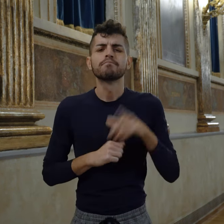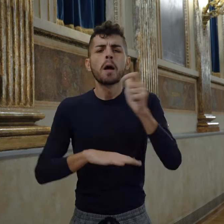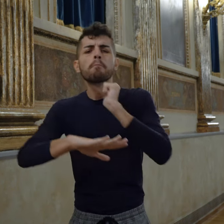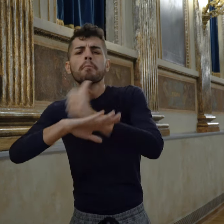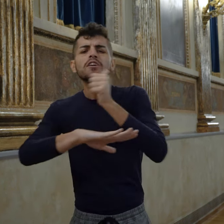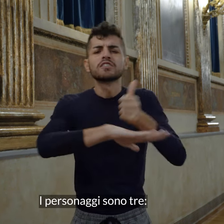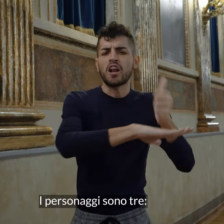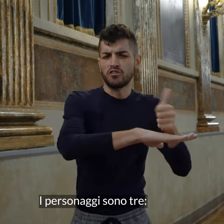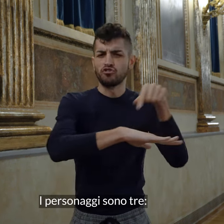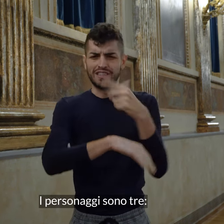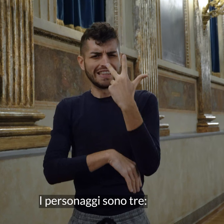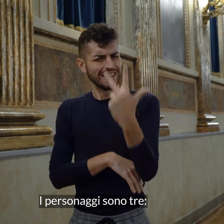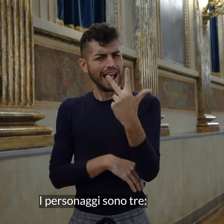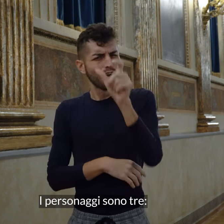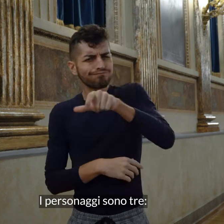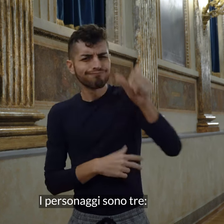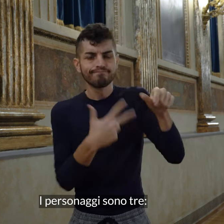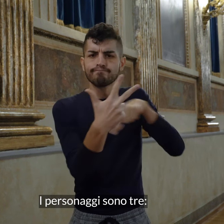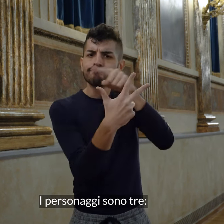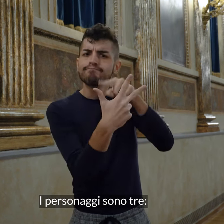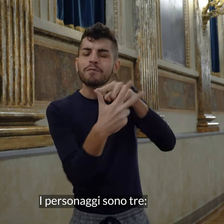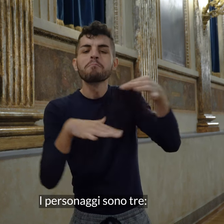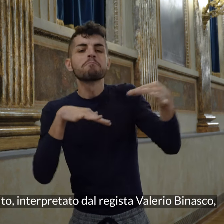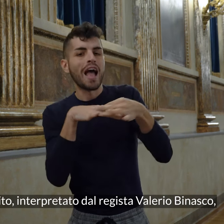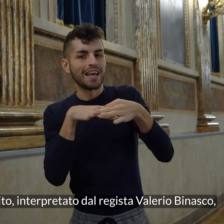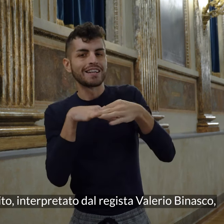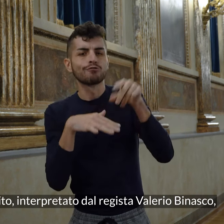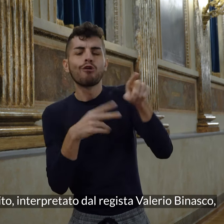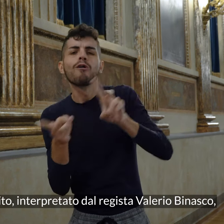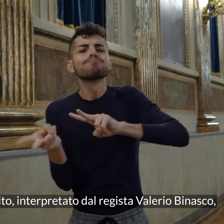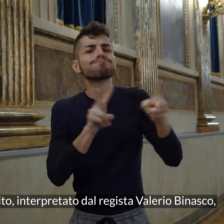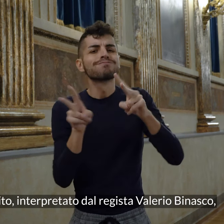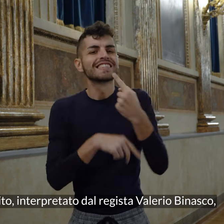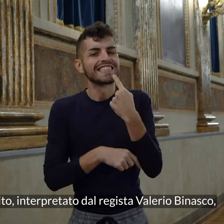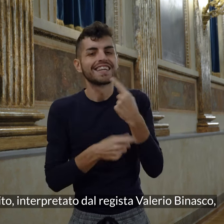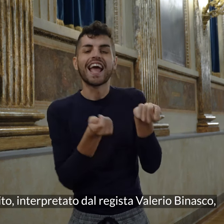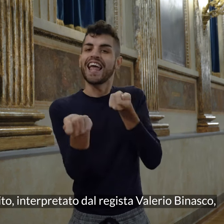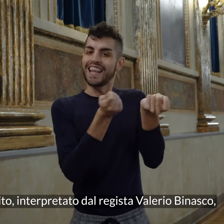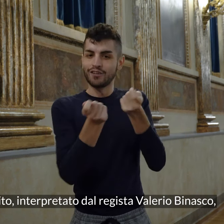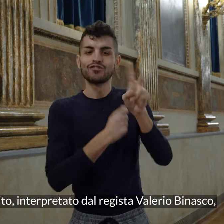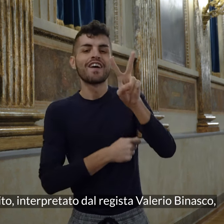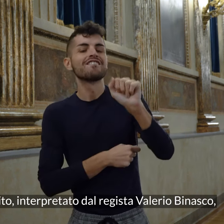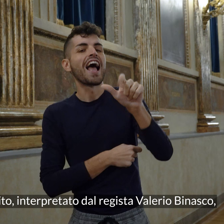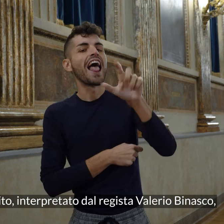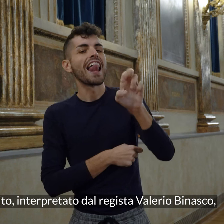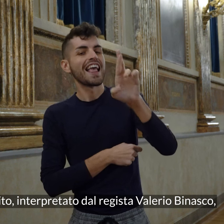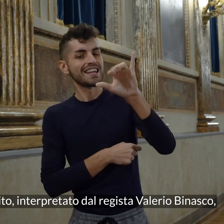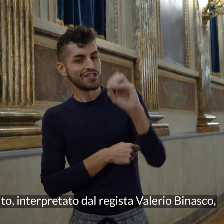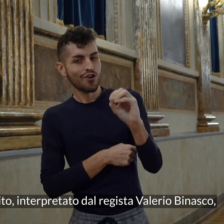I personaggi sono tre Il marito interpretato dal regista Valerio